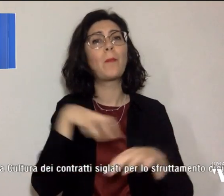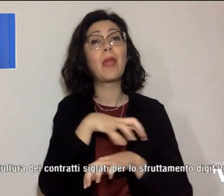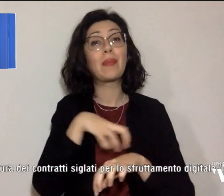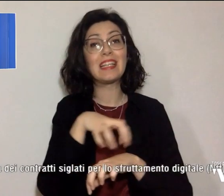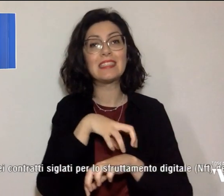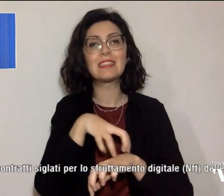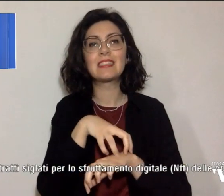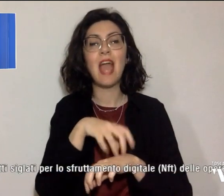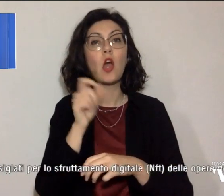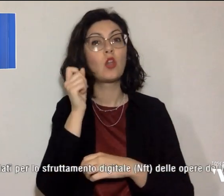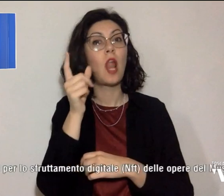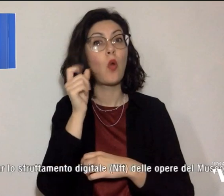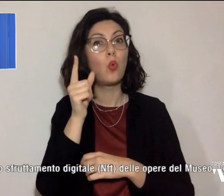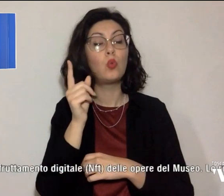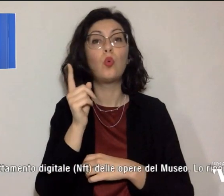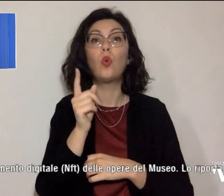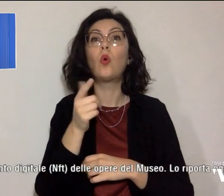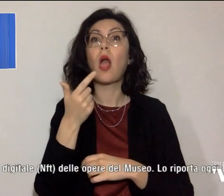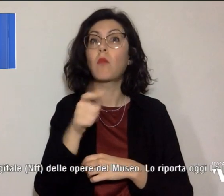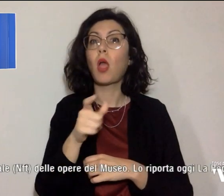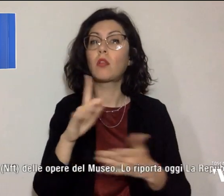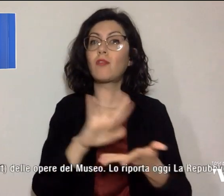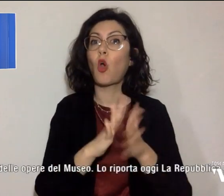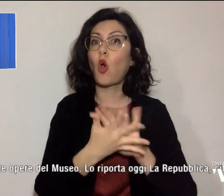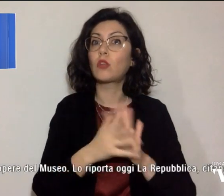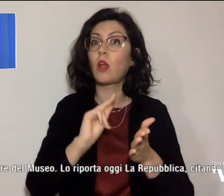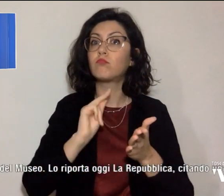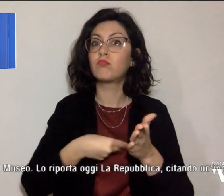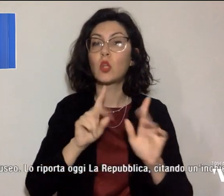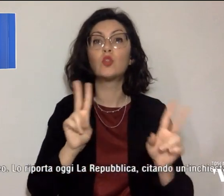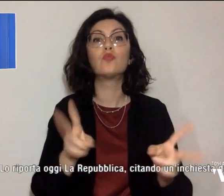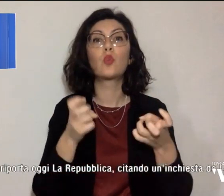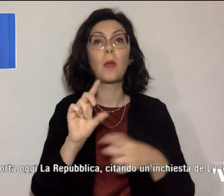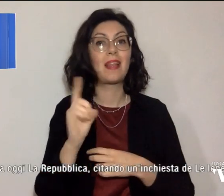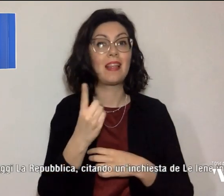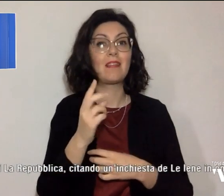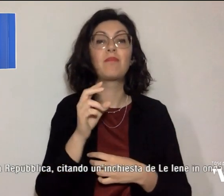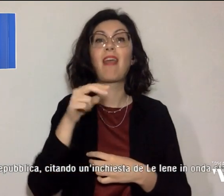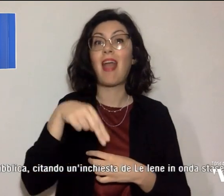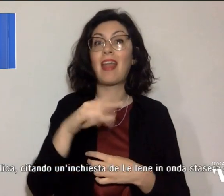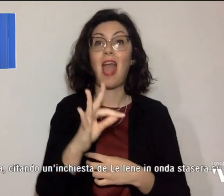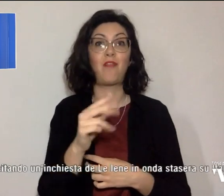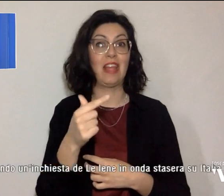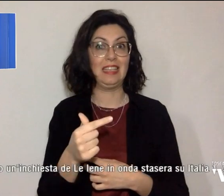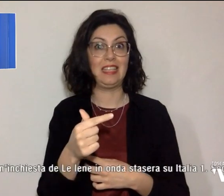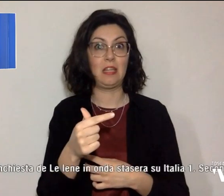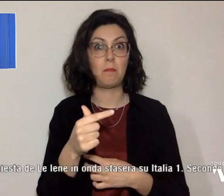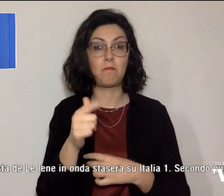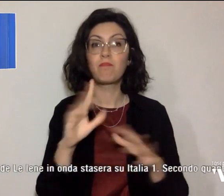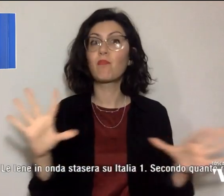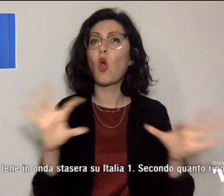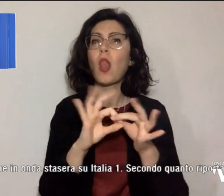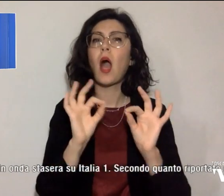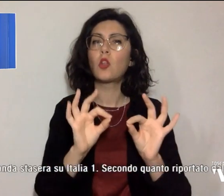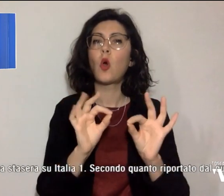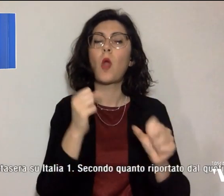contratti siglati per lo sfruttamento digitale, cosiddetto NFT, delle opere del